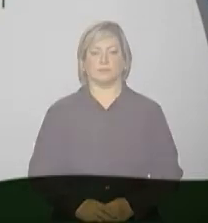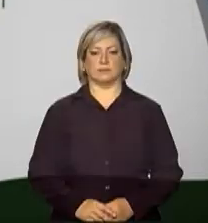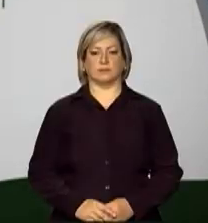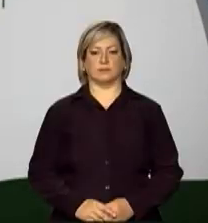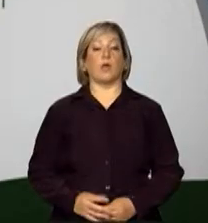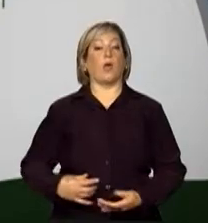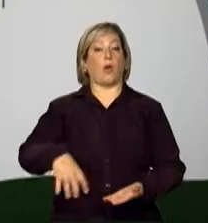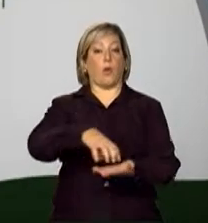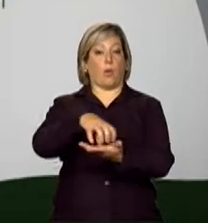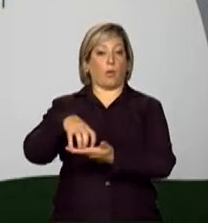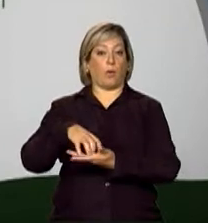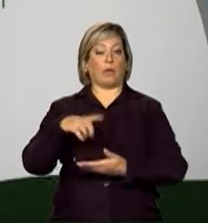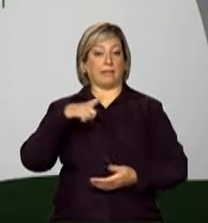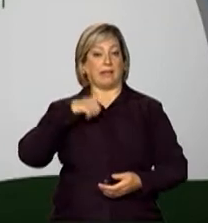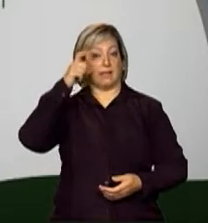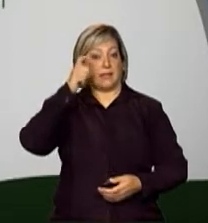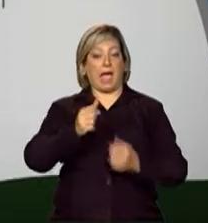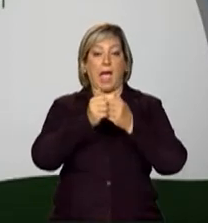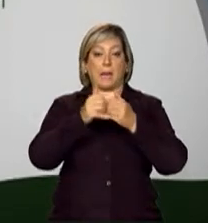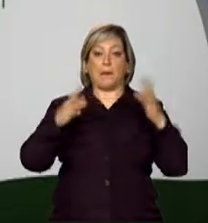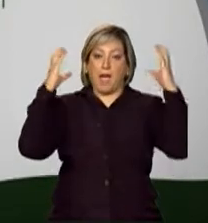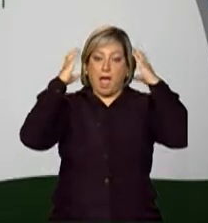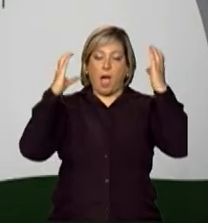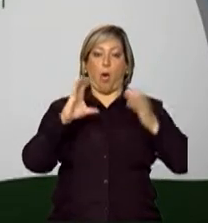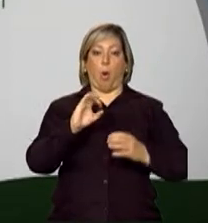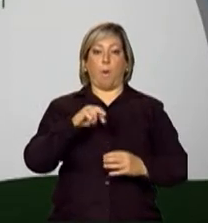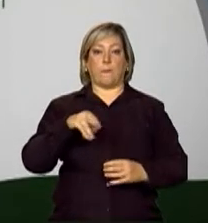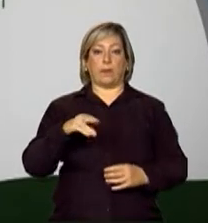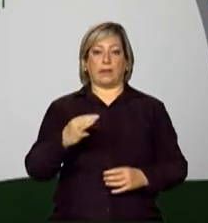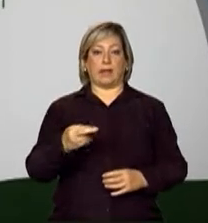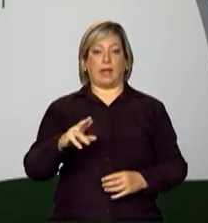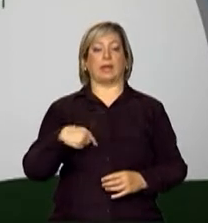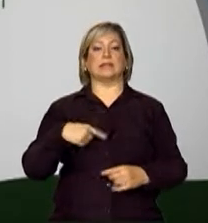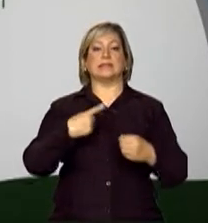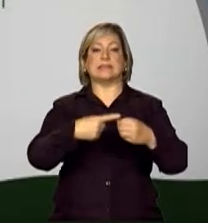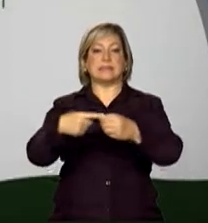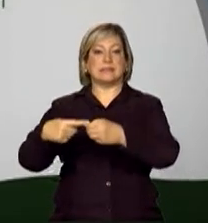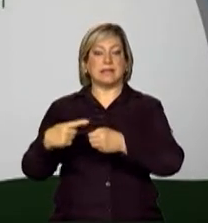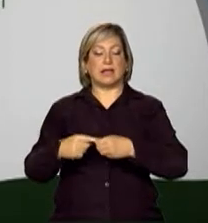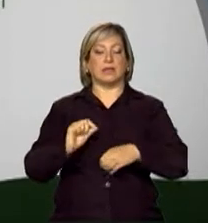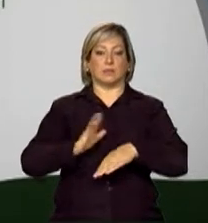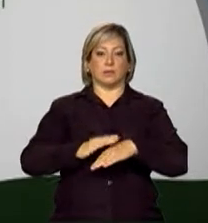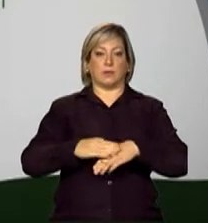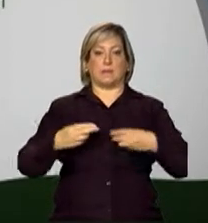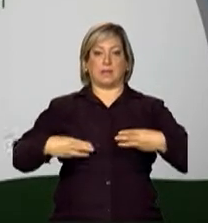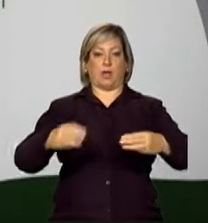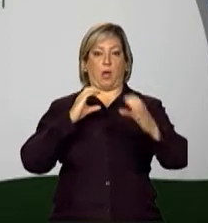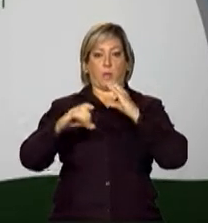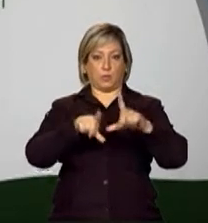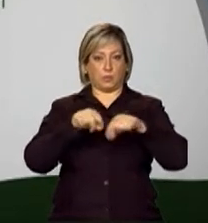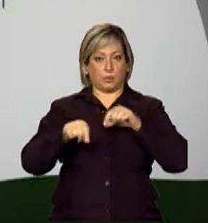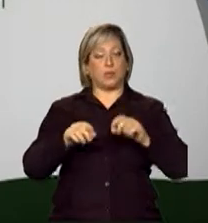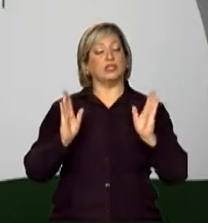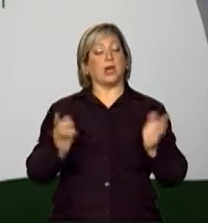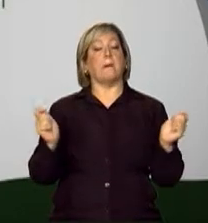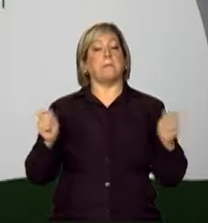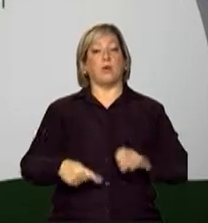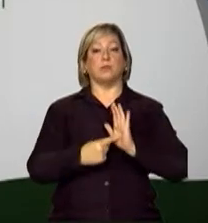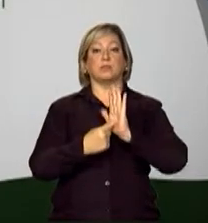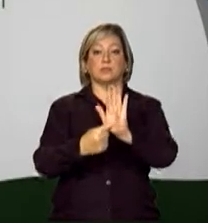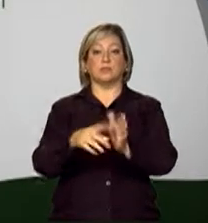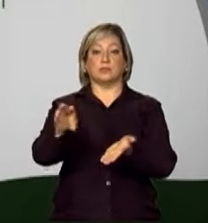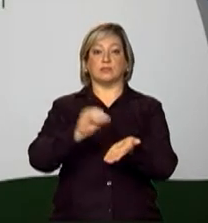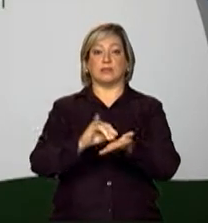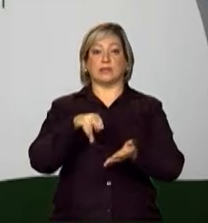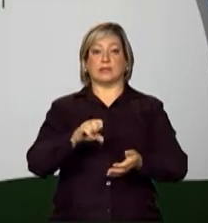Organizações interessadas em abrir rádios comunitárias nas cidades selecionadas pelo Ministério das Comunicações já podem apresentar suas